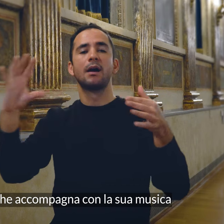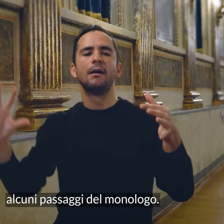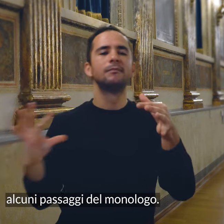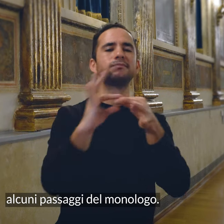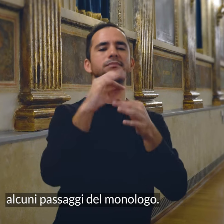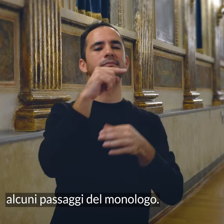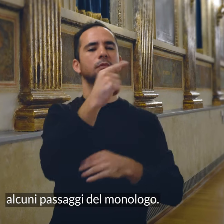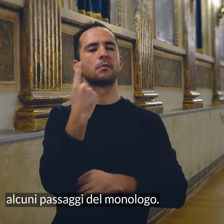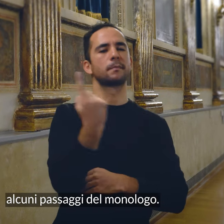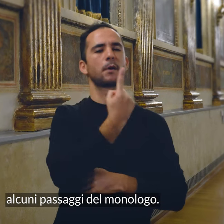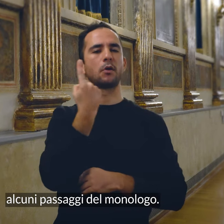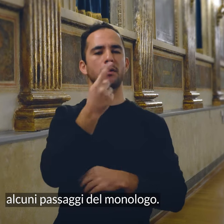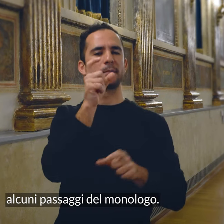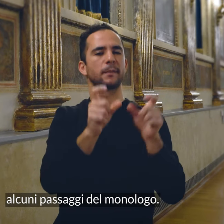alcuni passaggi del monologo.